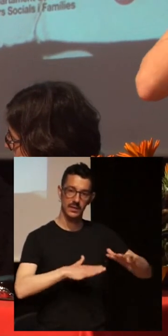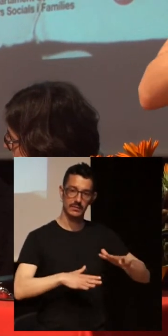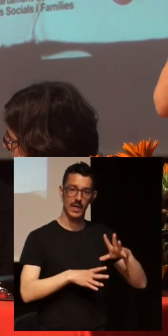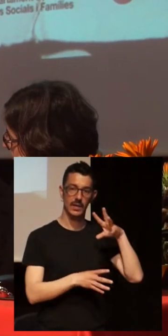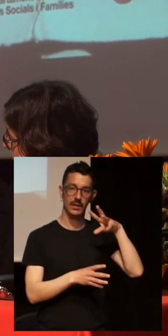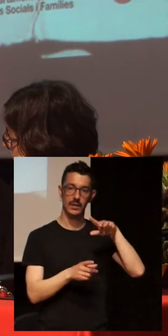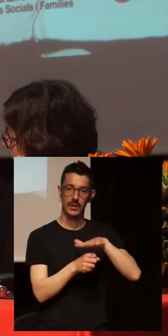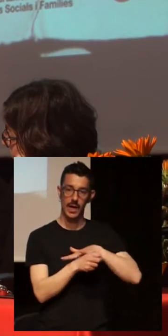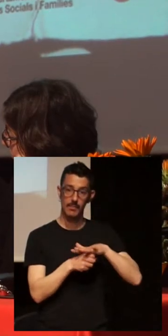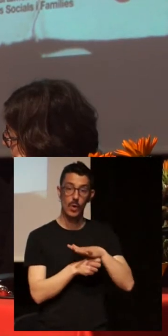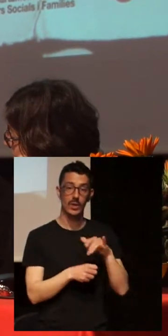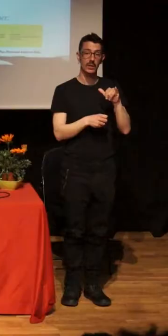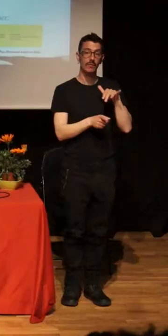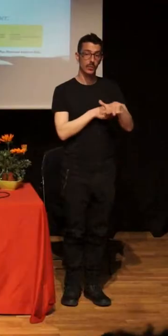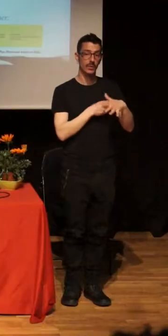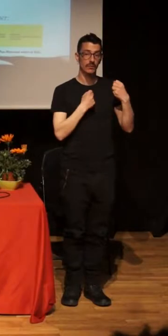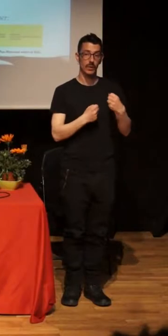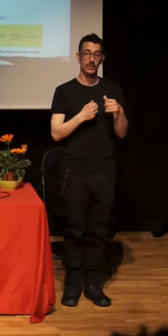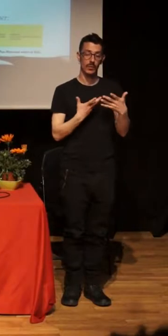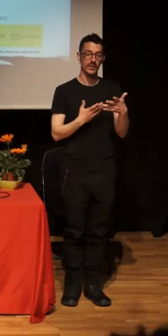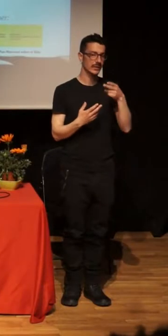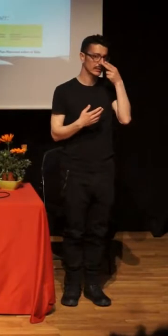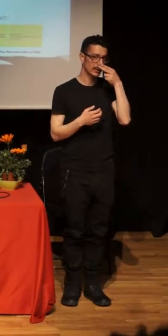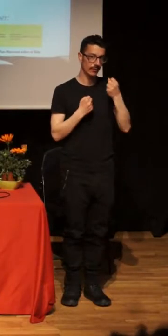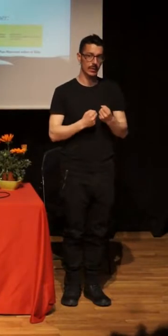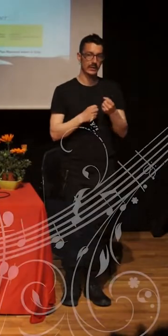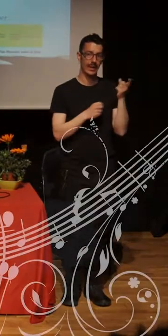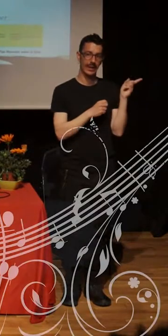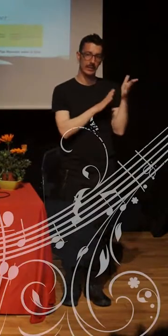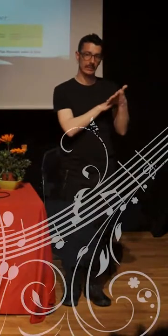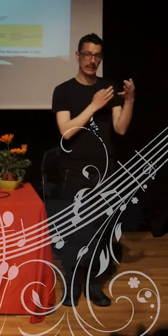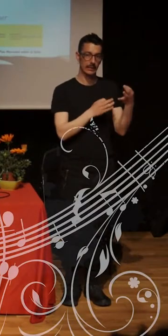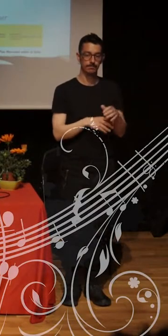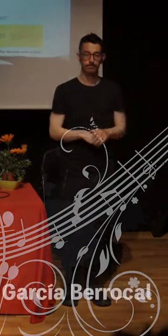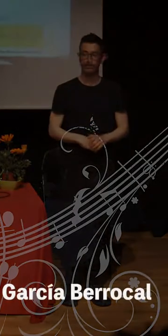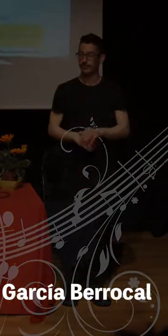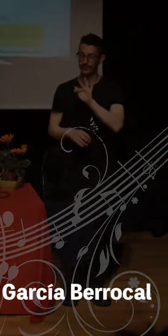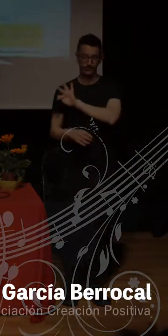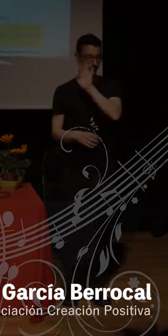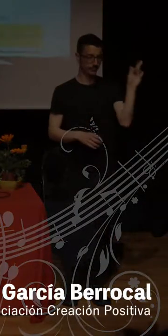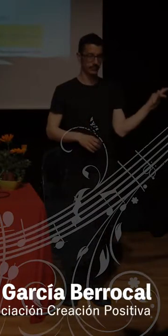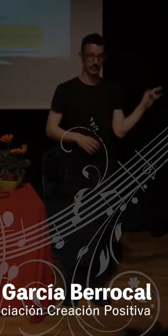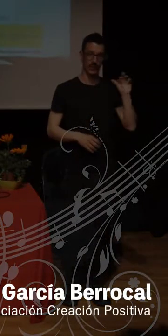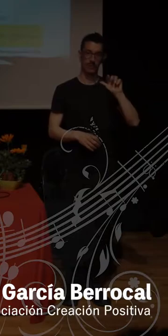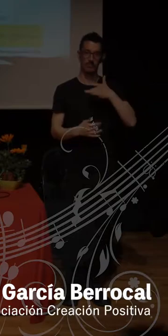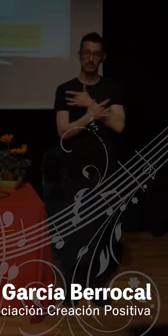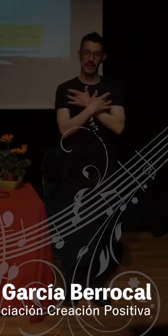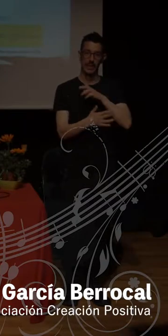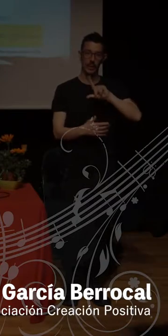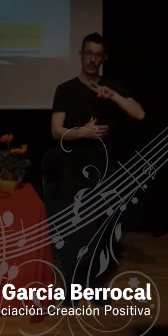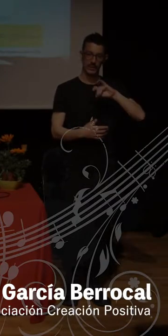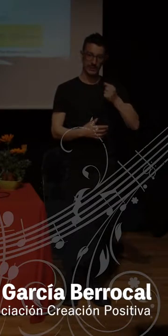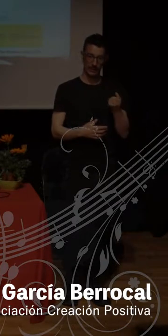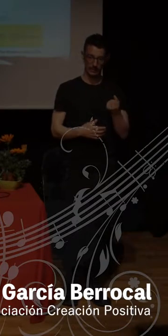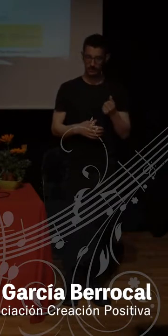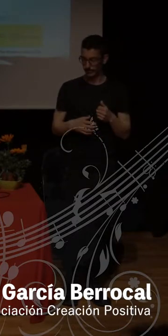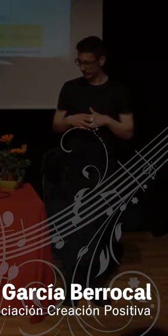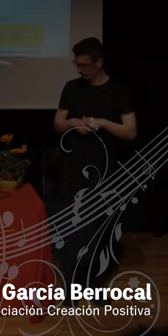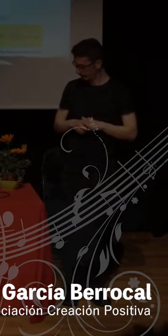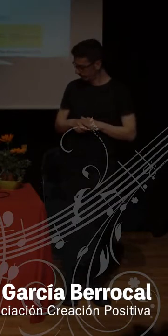very interesting what she tells us. Maria Luisa, when you want. I ask the disculps because I have forgotten to put the keys to